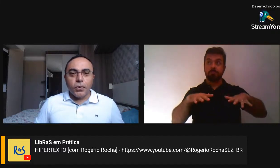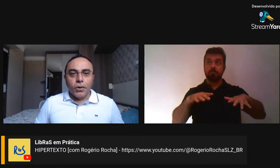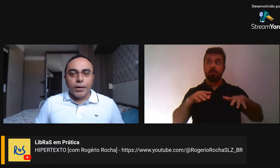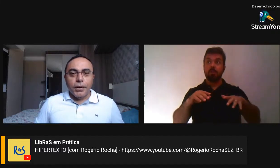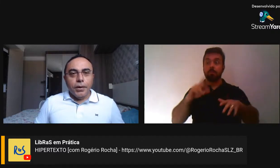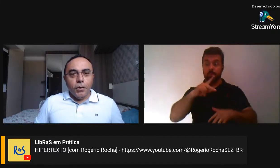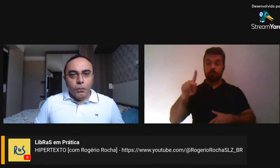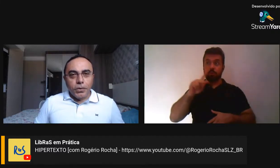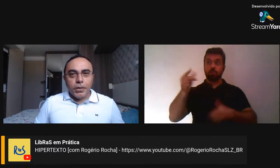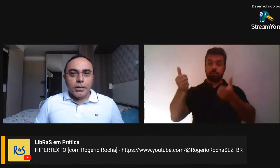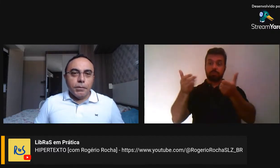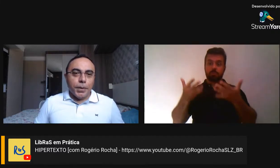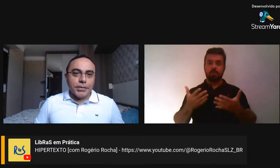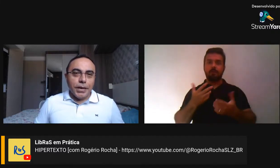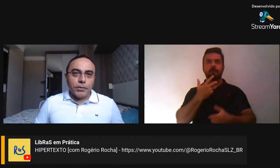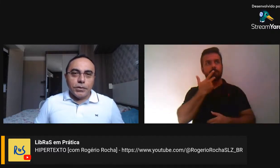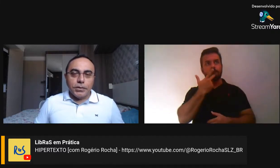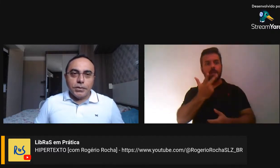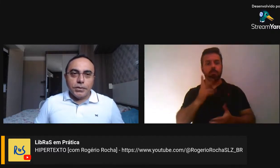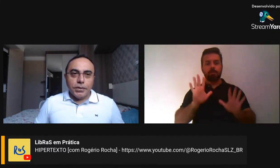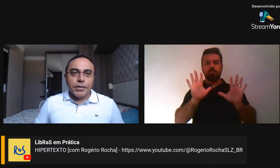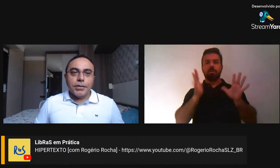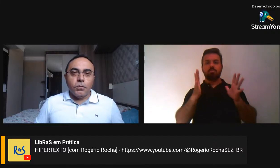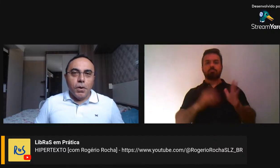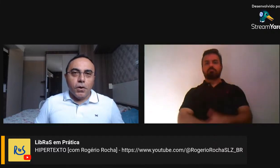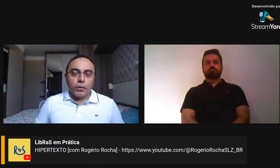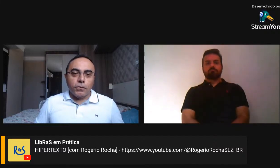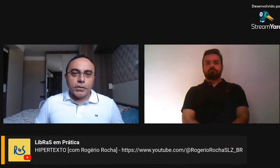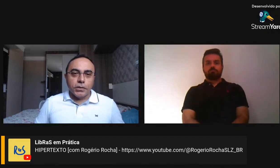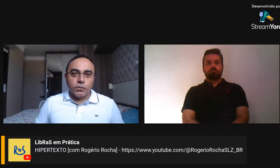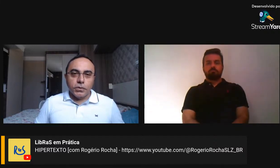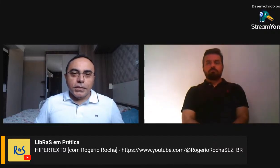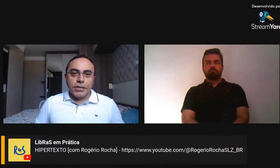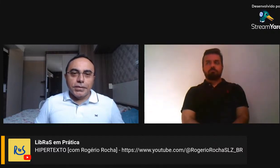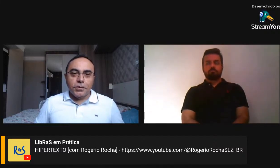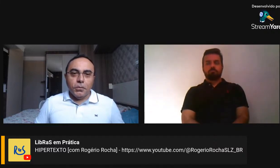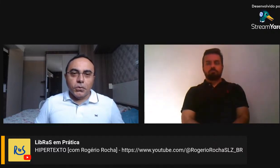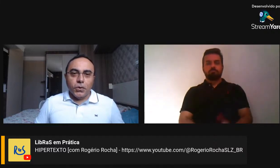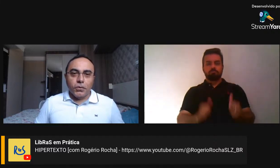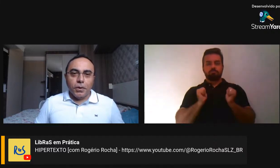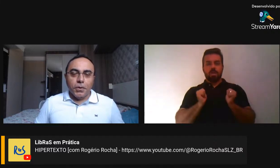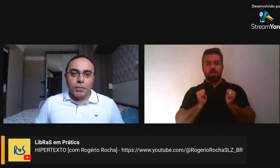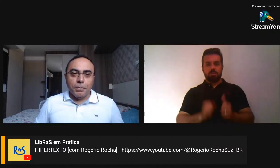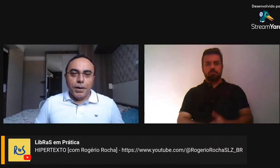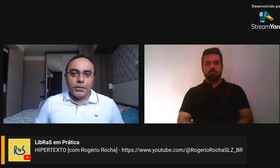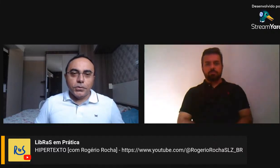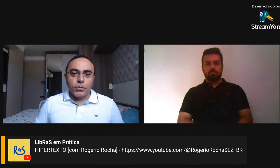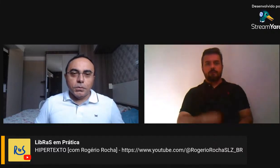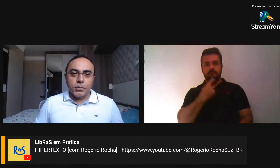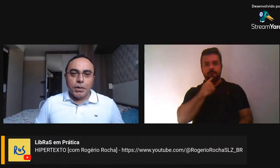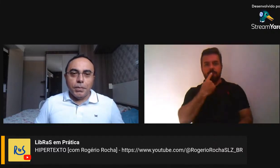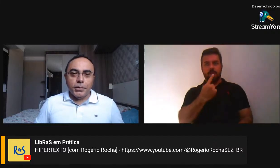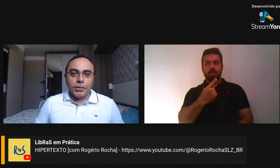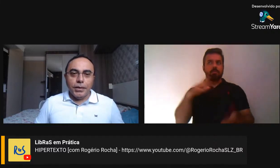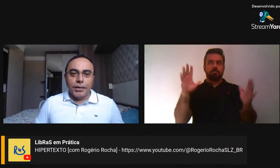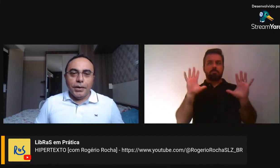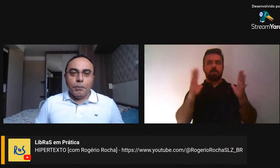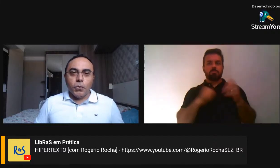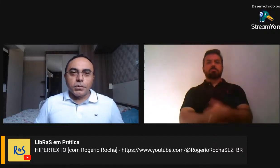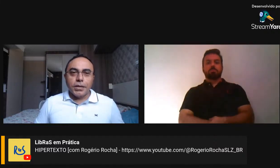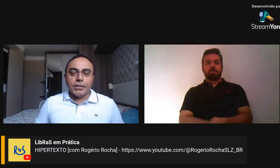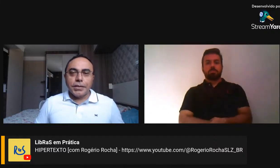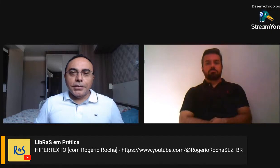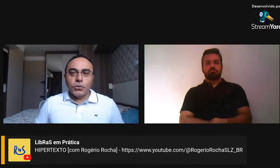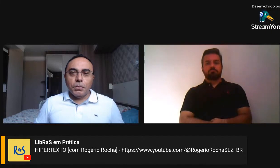como eu estou agora. Eu poderia ter passado esses, essa uma hora conversando com vocês assim como eu estou, com a mão para baixo, as duas mãos para baixo, tá,